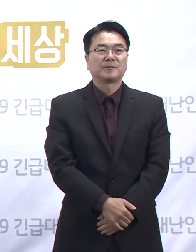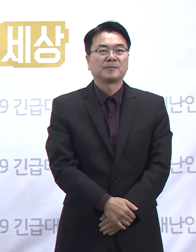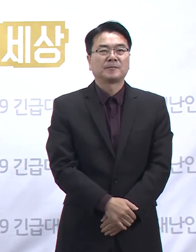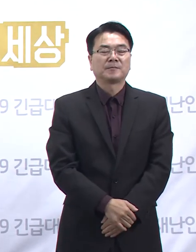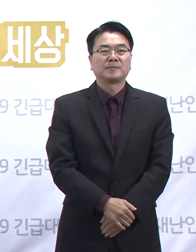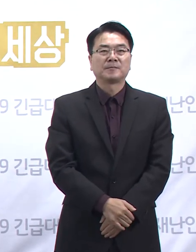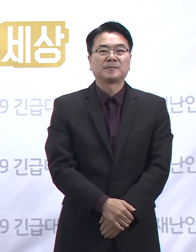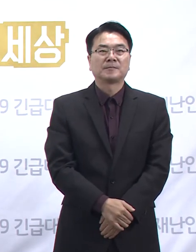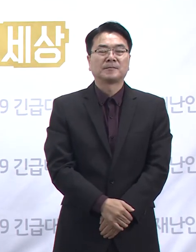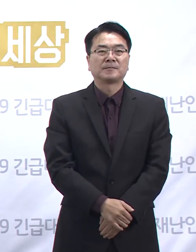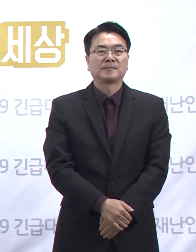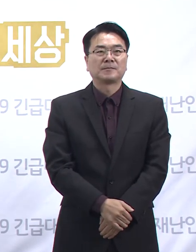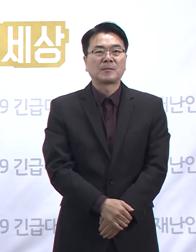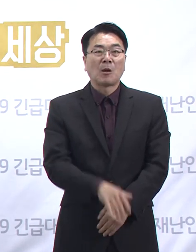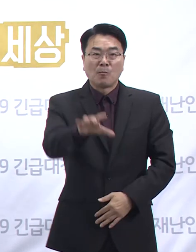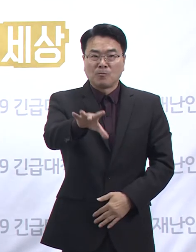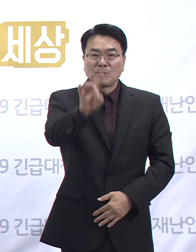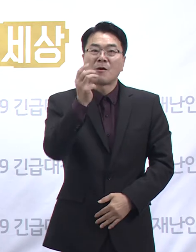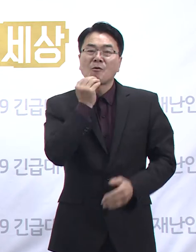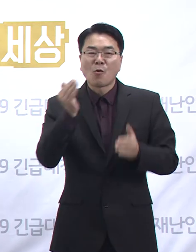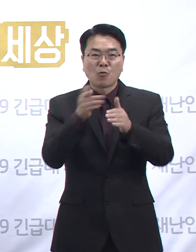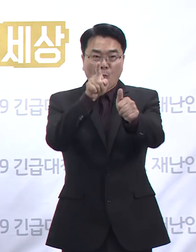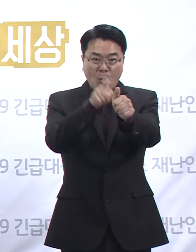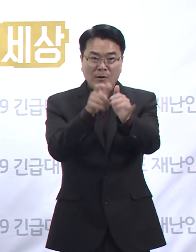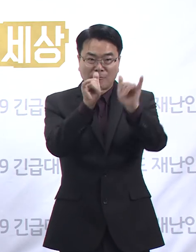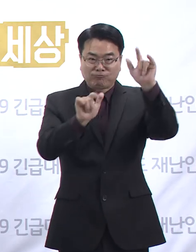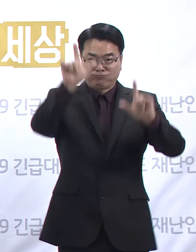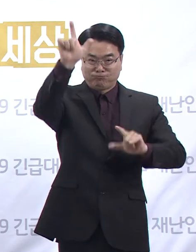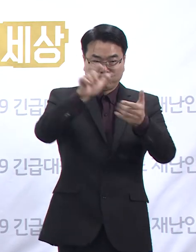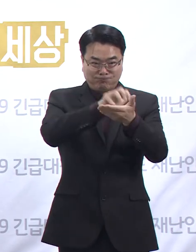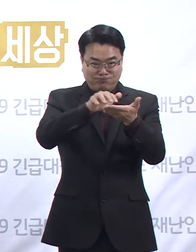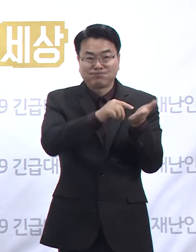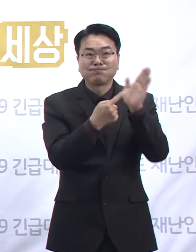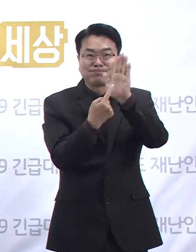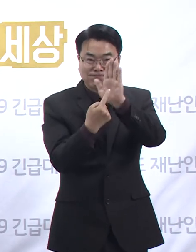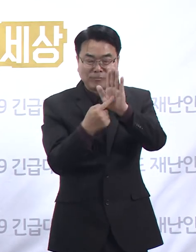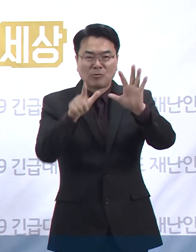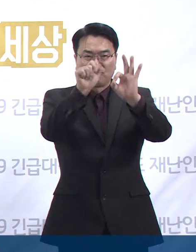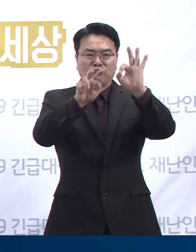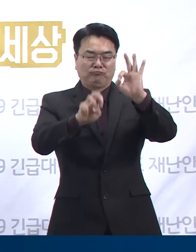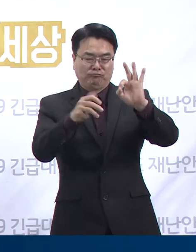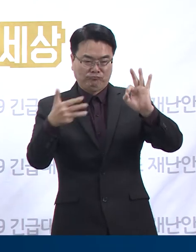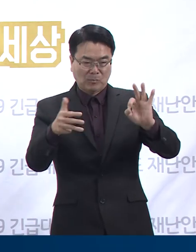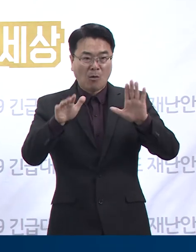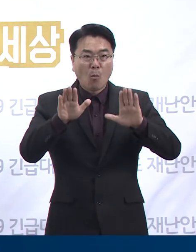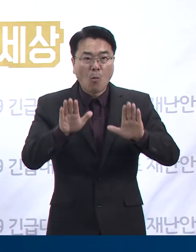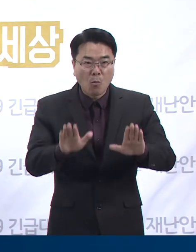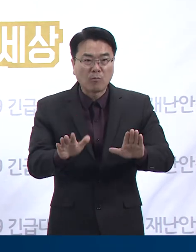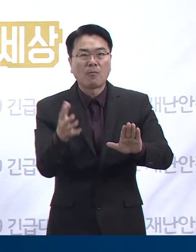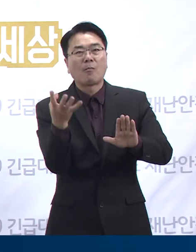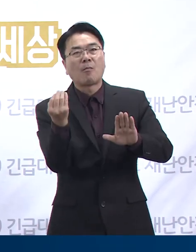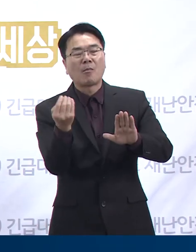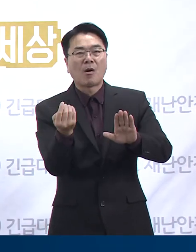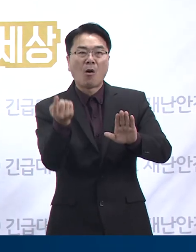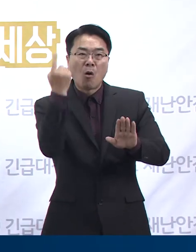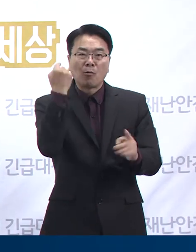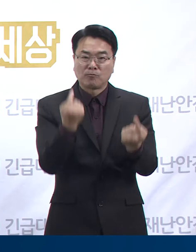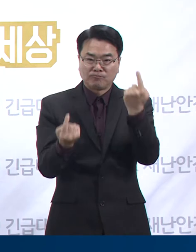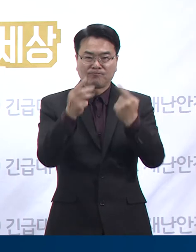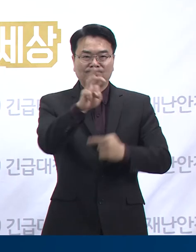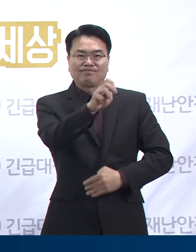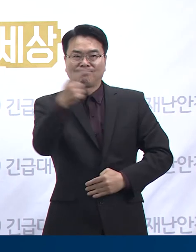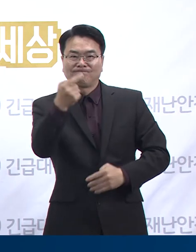시작하겠습니다. 먼저 경기도 확진자 발생 현황입니다. 10월 28일 0시 기준 경기도 확진자는 전일 0시 대비